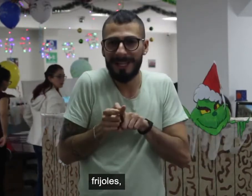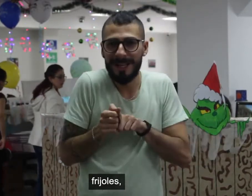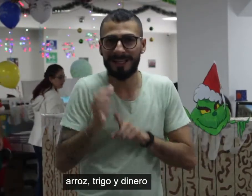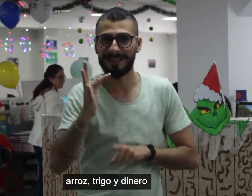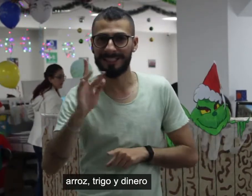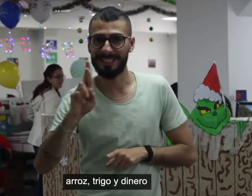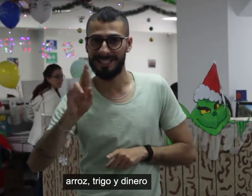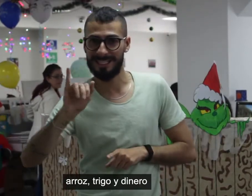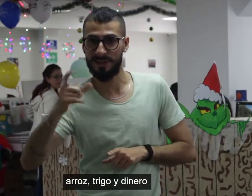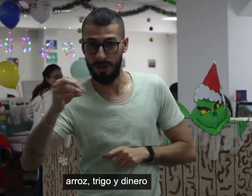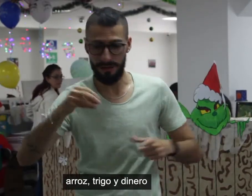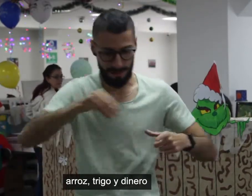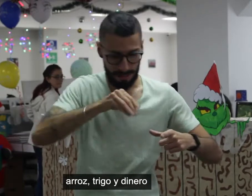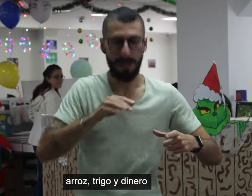Arroz, trigo y dinero.